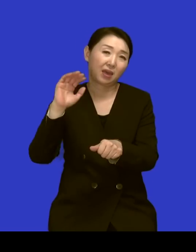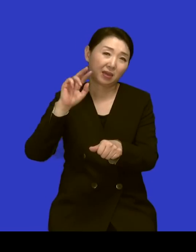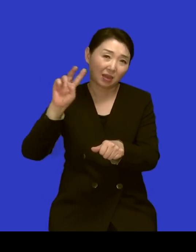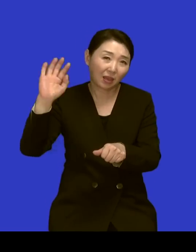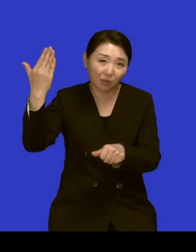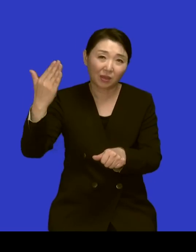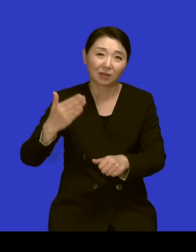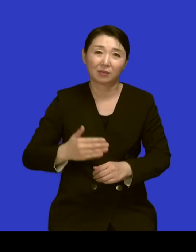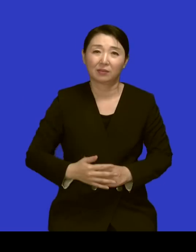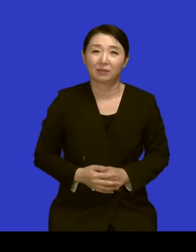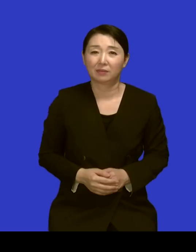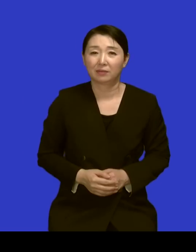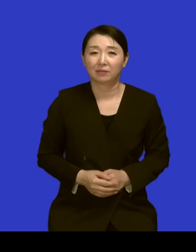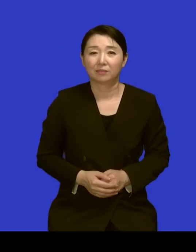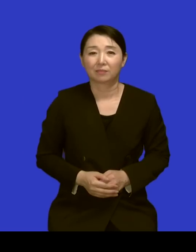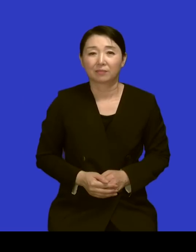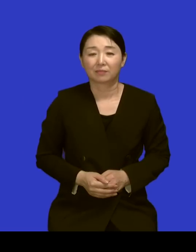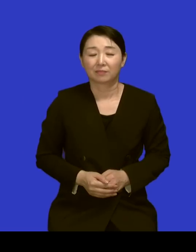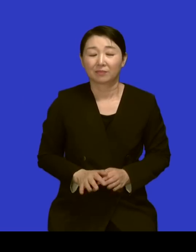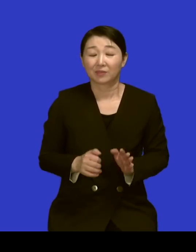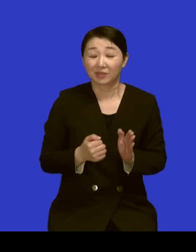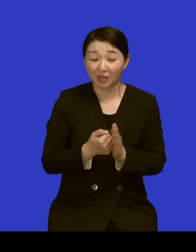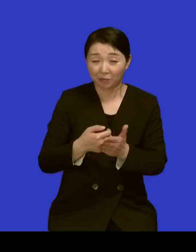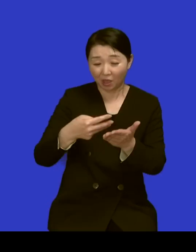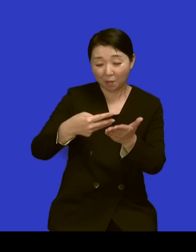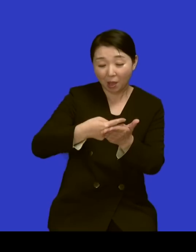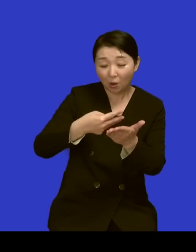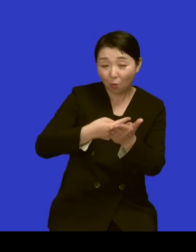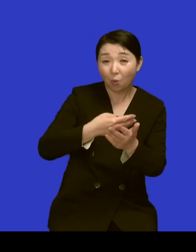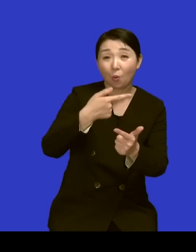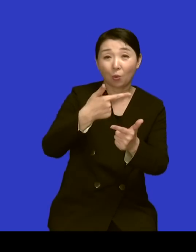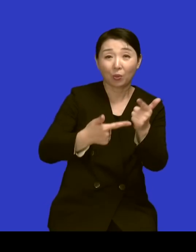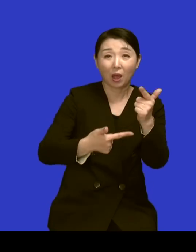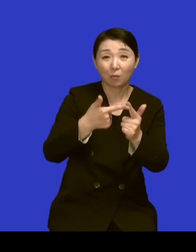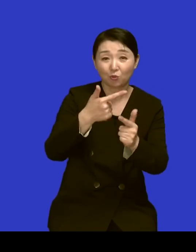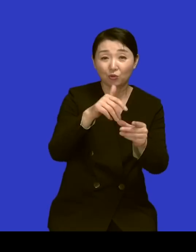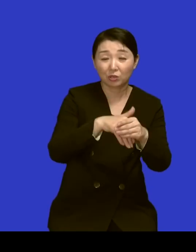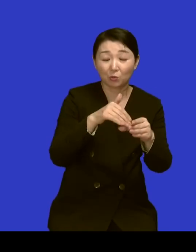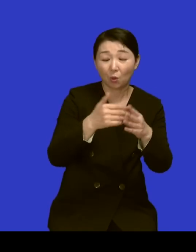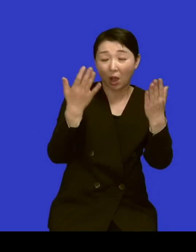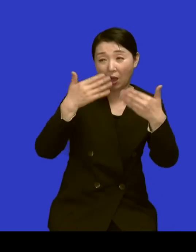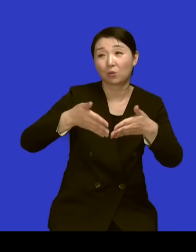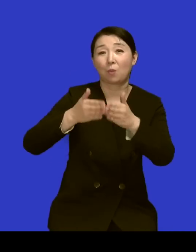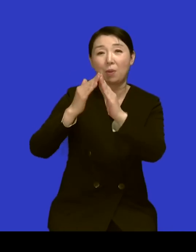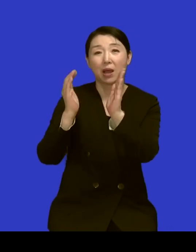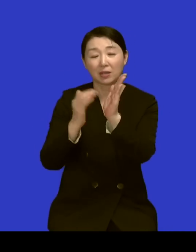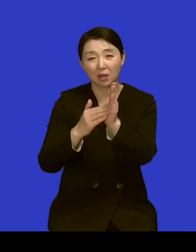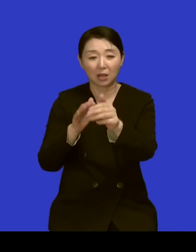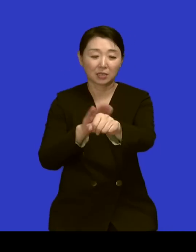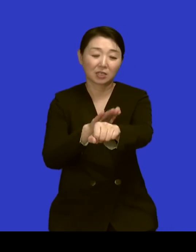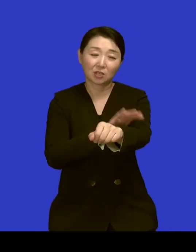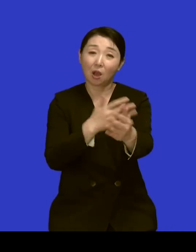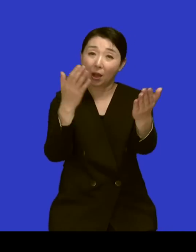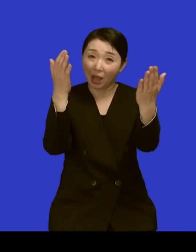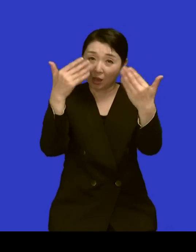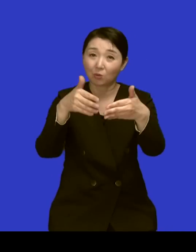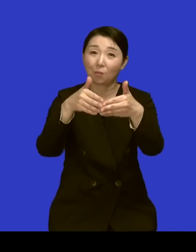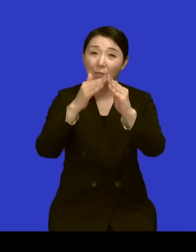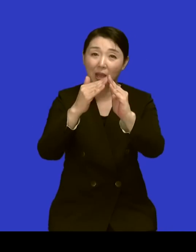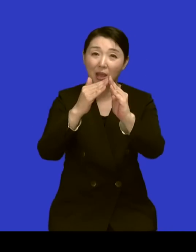그래서 이제 저 희망의 망고나무도 학교 세우고 거기에 이제 직업학교 들어가고 아 또 이제